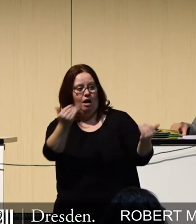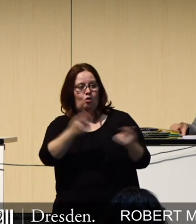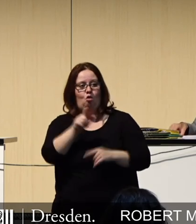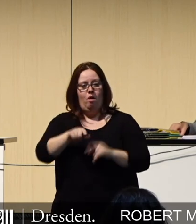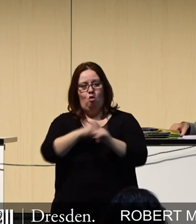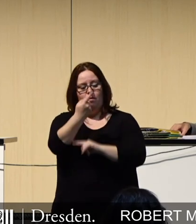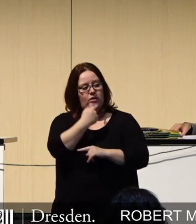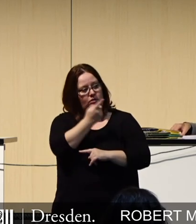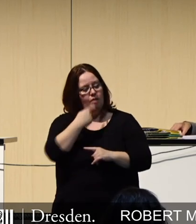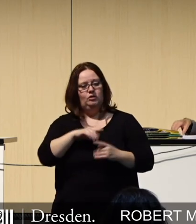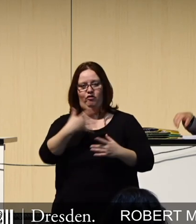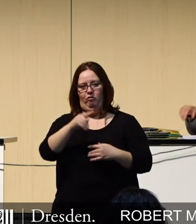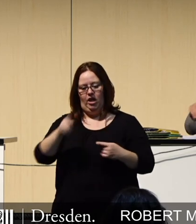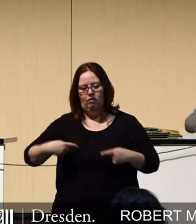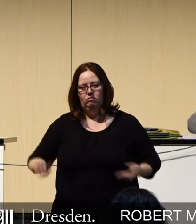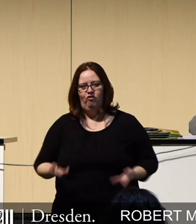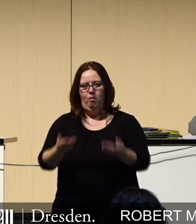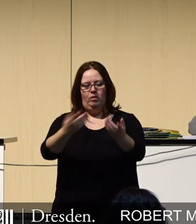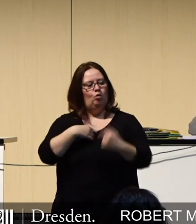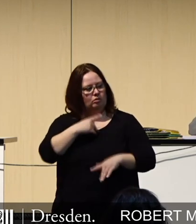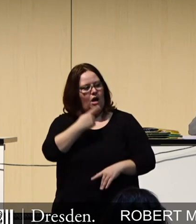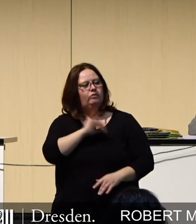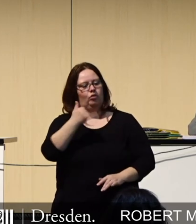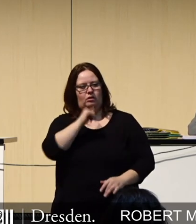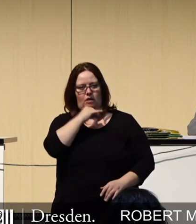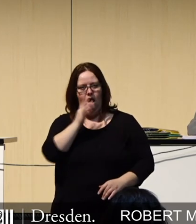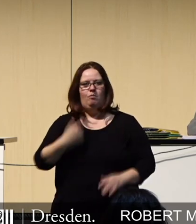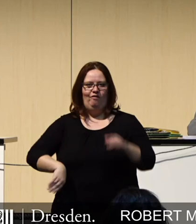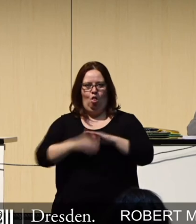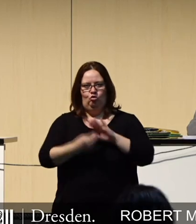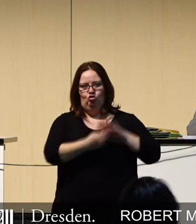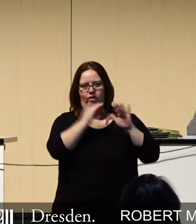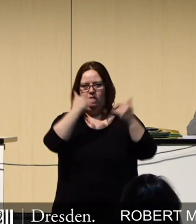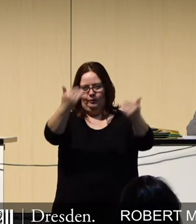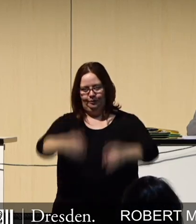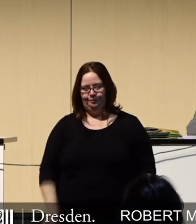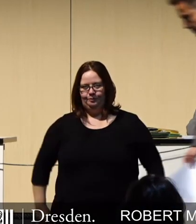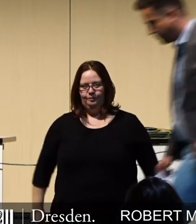Oberbürgermeister, dass er das Thema 5G vorantreibt. Von uns bekommen Sie dafür auf jeden Fall die volle Unterstützung. Vielen Dank.